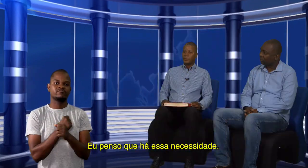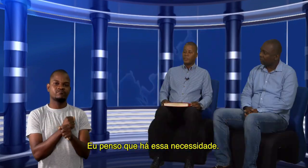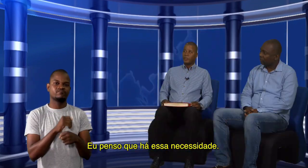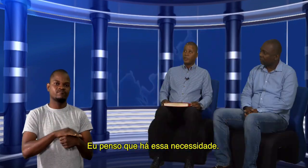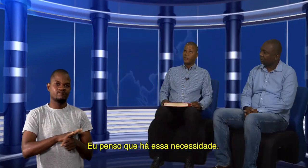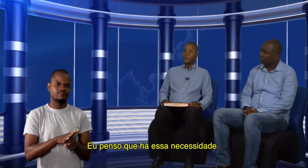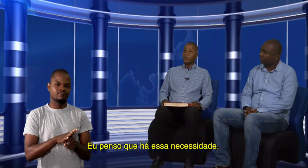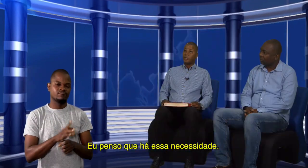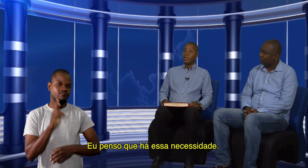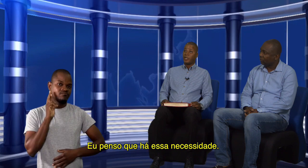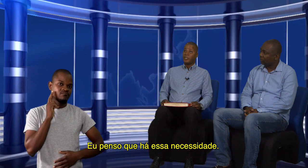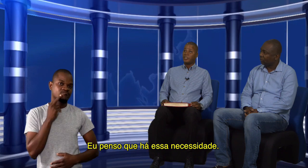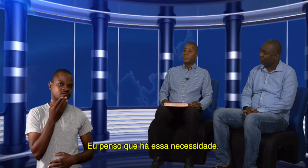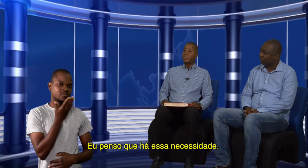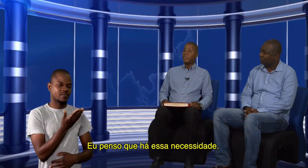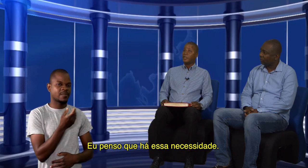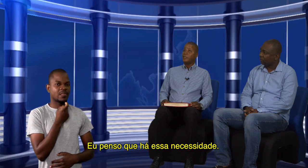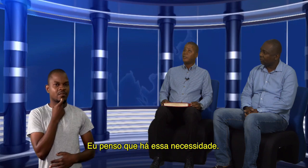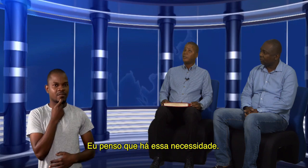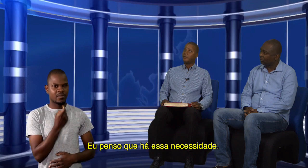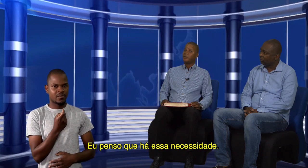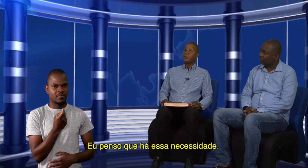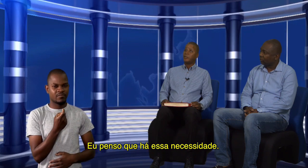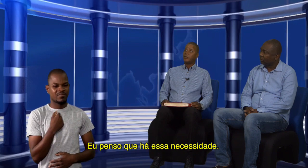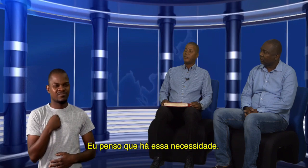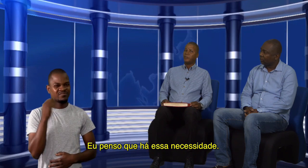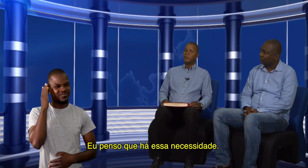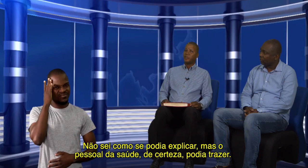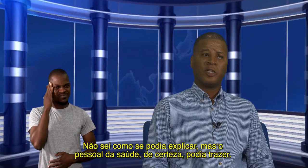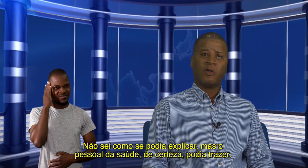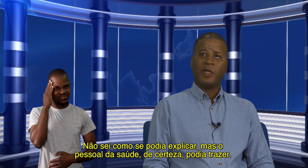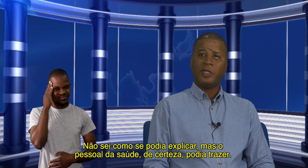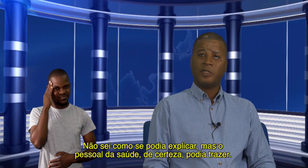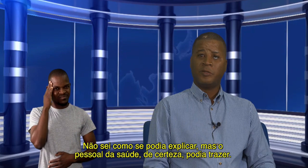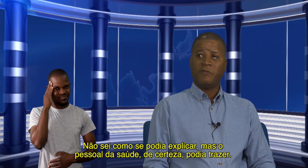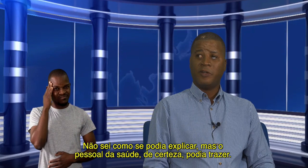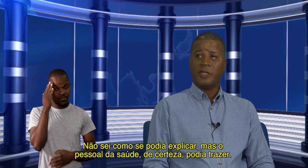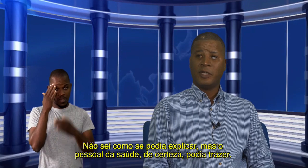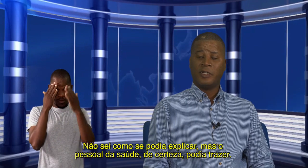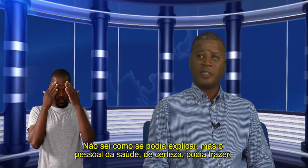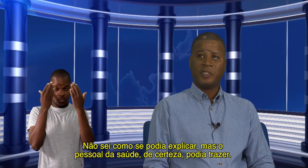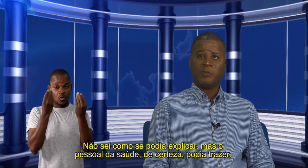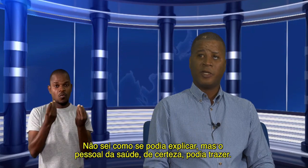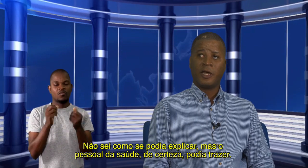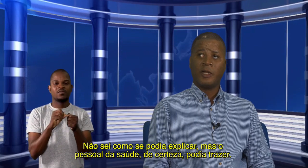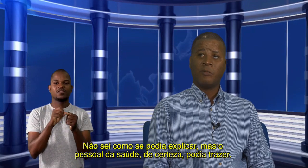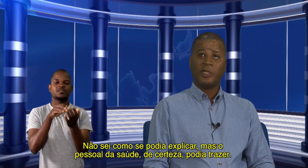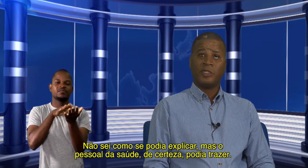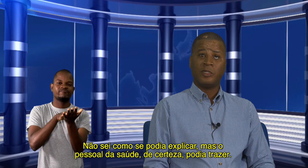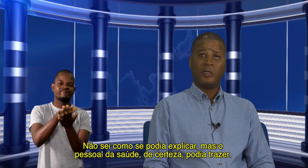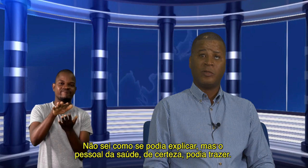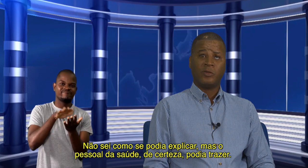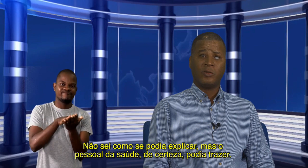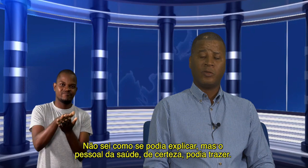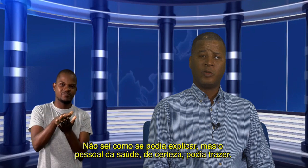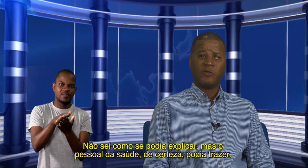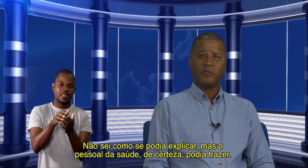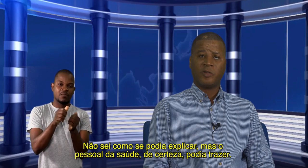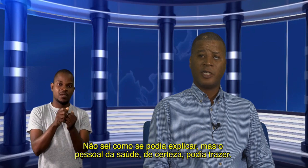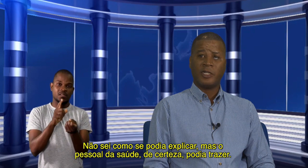Eu penso que há essa necessidade. Não sei como é que isso deveria ser explicado, mas os profissionais da